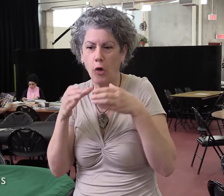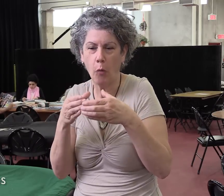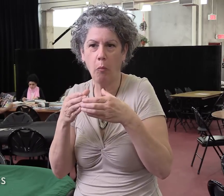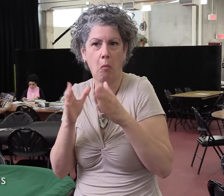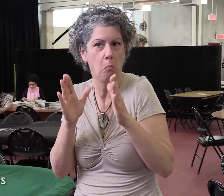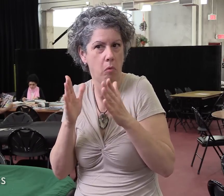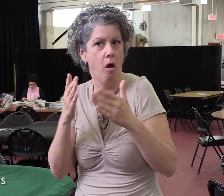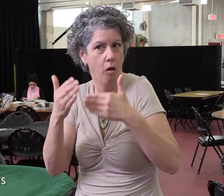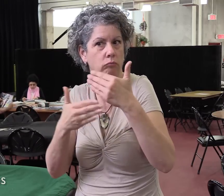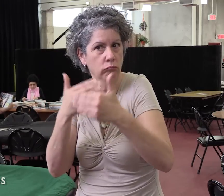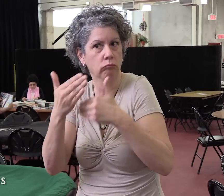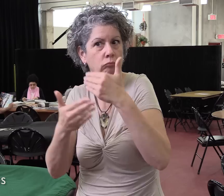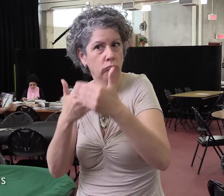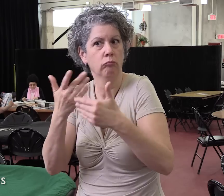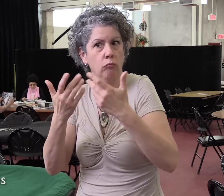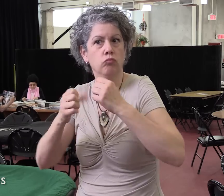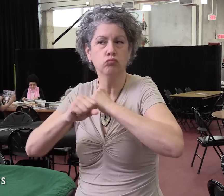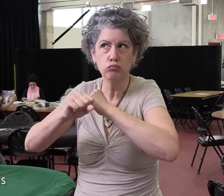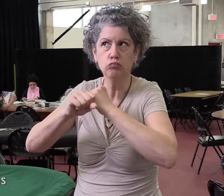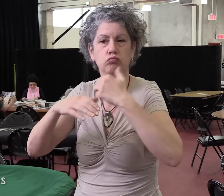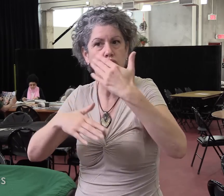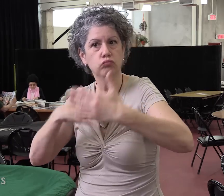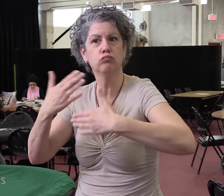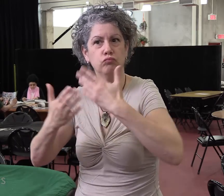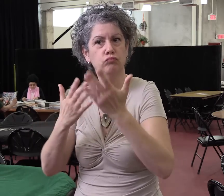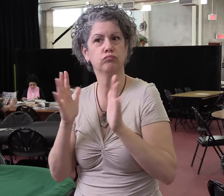espère qu'avec le temps puis la publicité, bien, ça attirera d'autres gens.